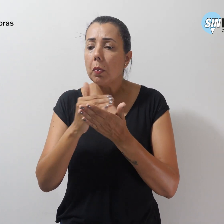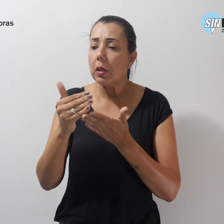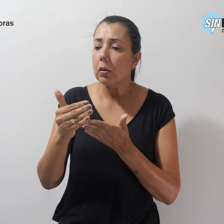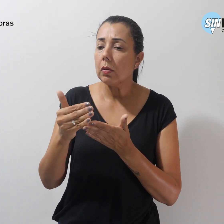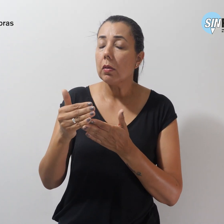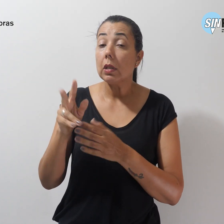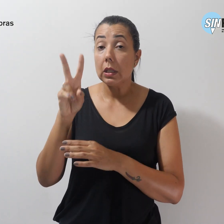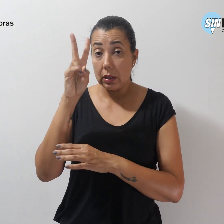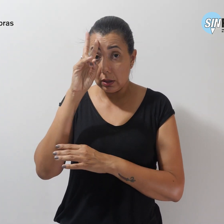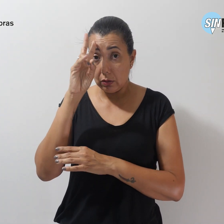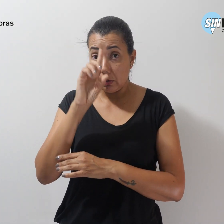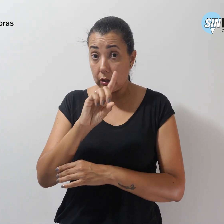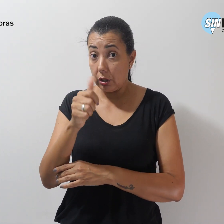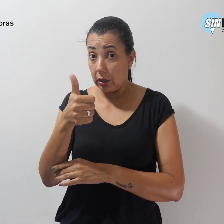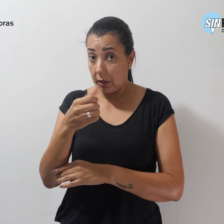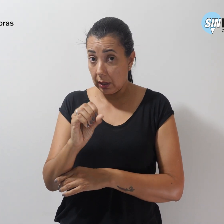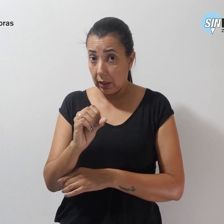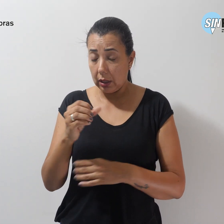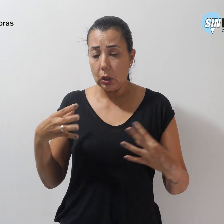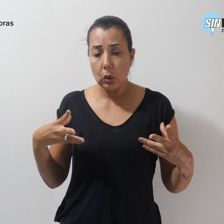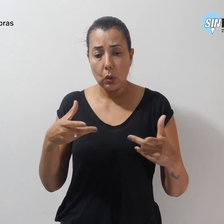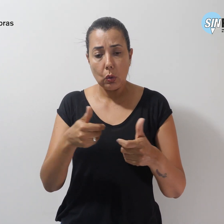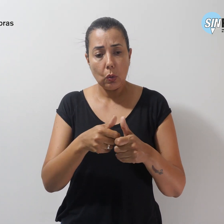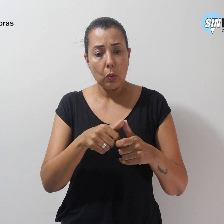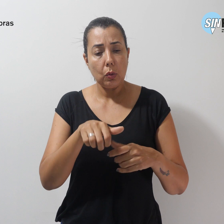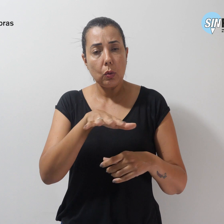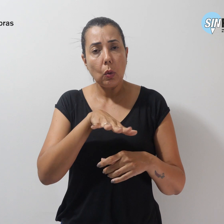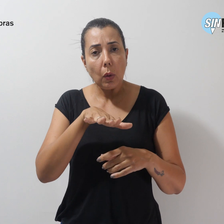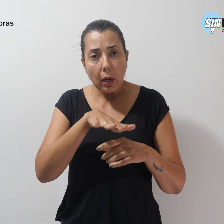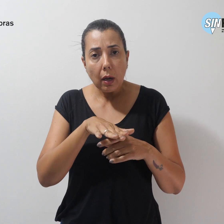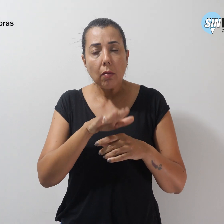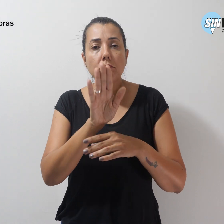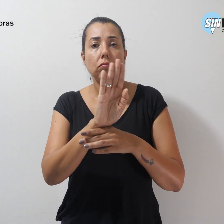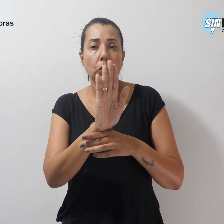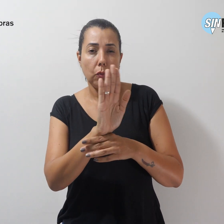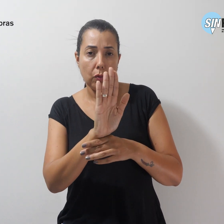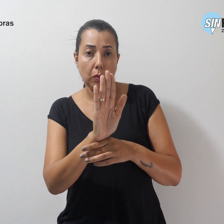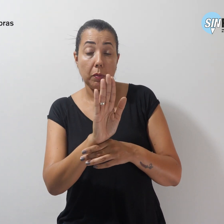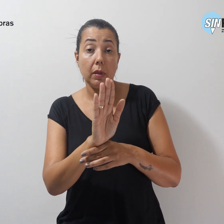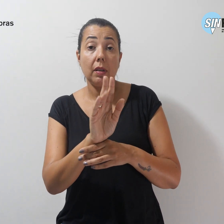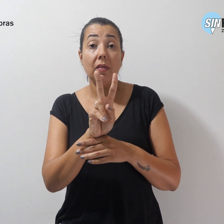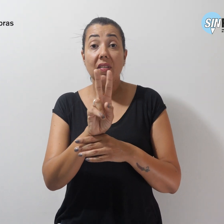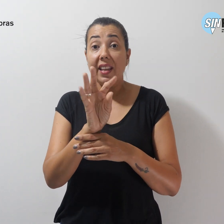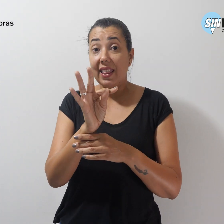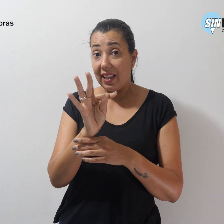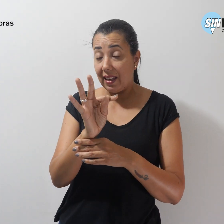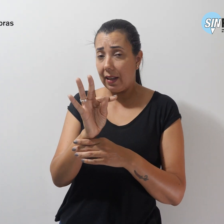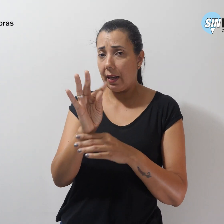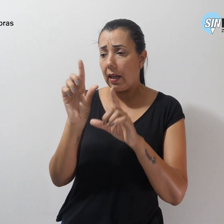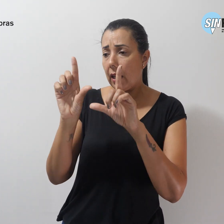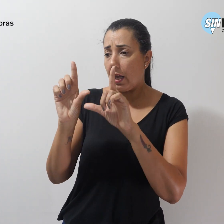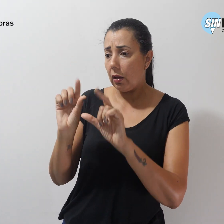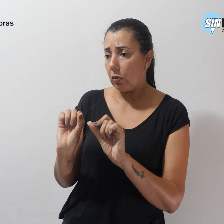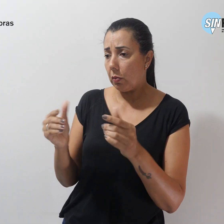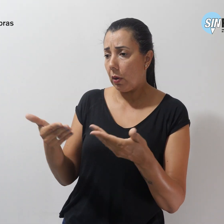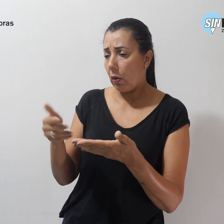segunda-feira 10, em todas as salas do cinema. O VT resume a recente história do